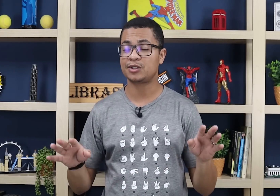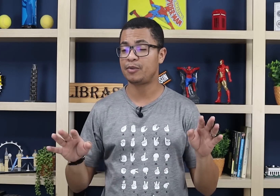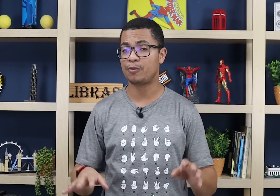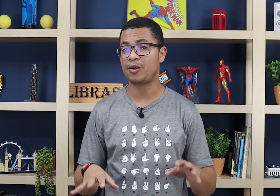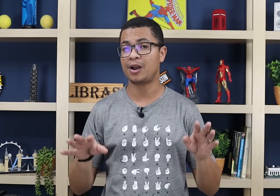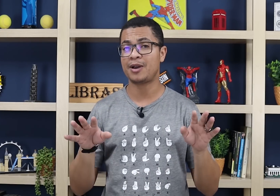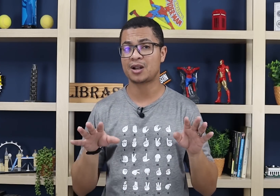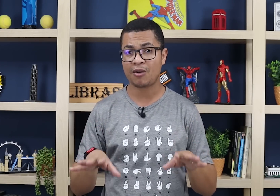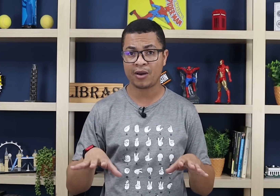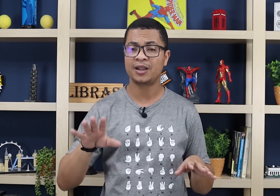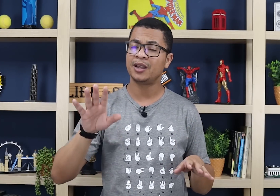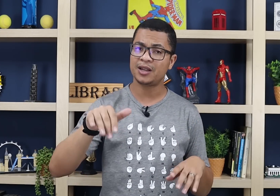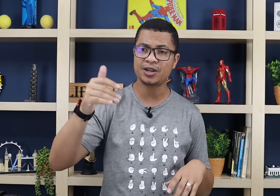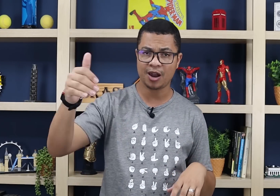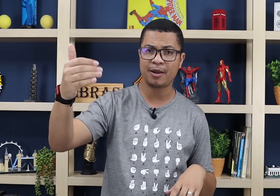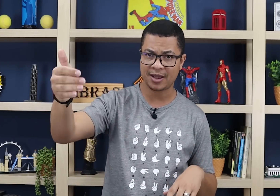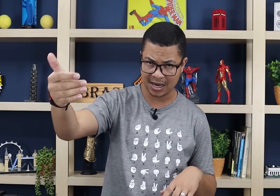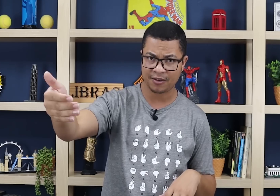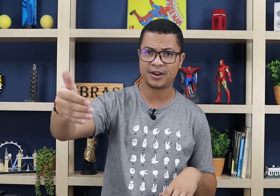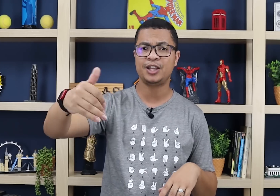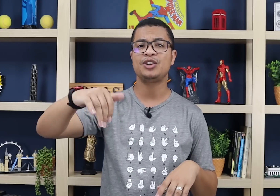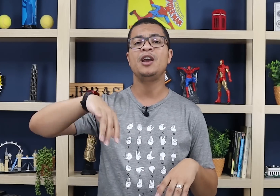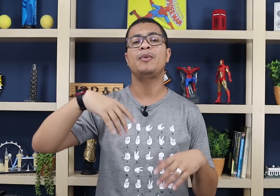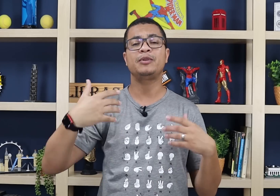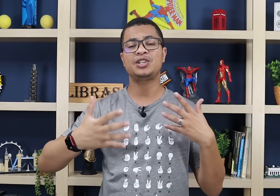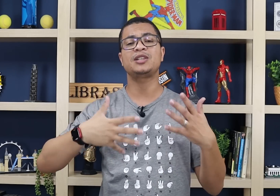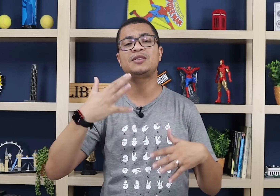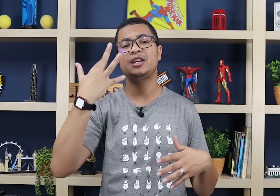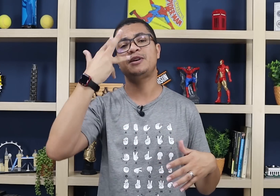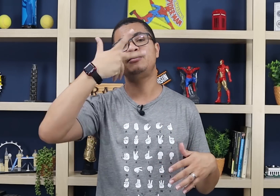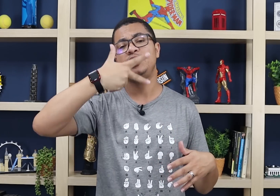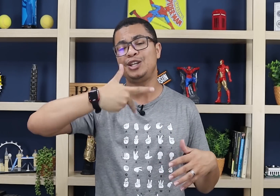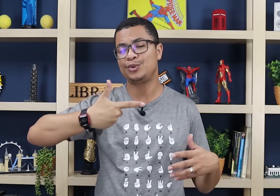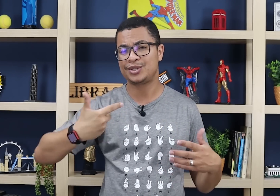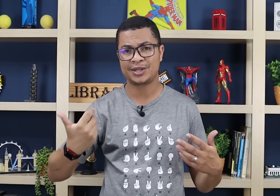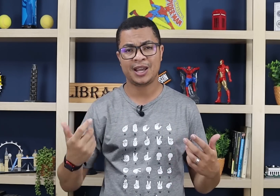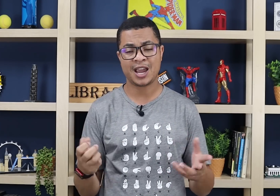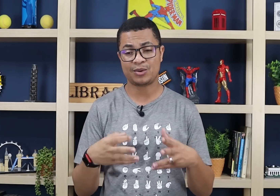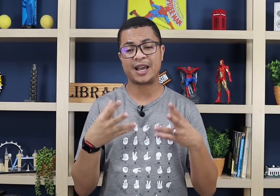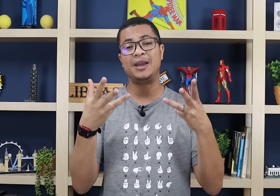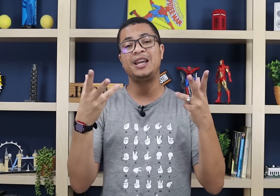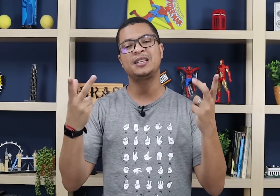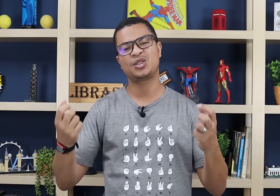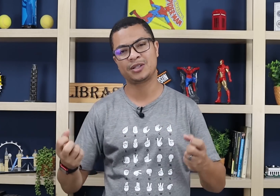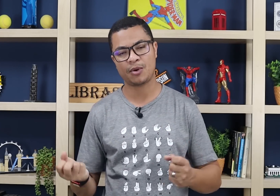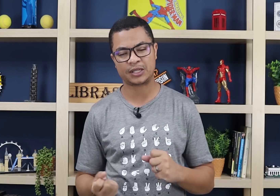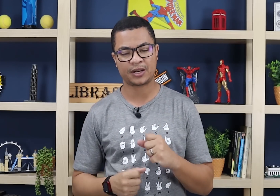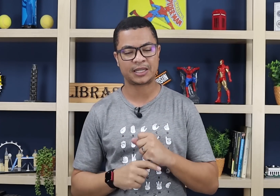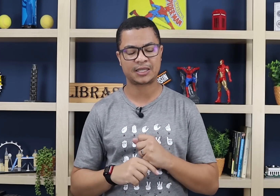não se preocupa com a gramática agora. Deixa ela pra mais lá na frente, pra poder deixar seus sinais mais bonitos, realçar a beleza das suas mãos na hora que você tá